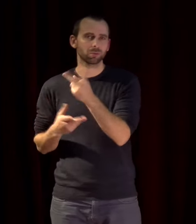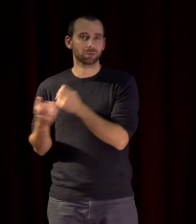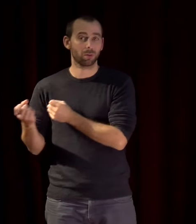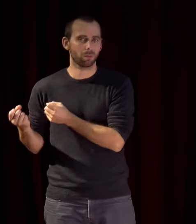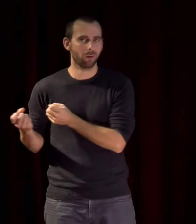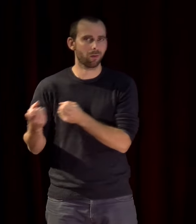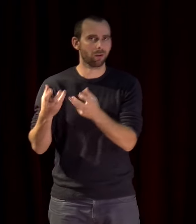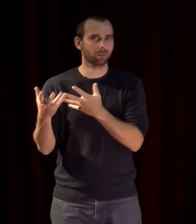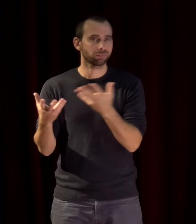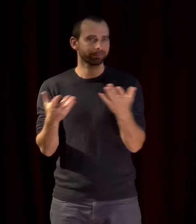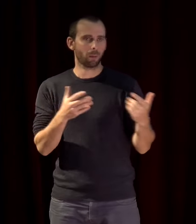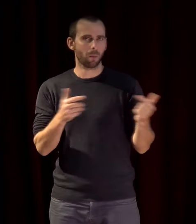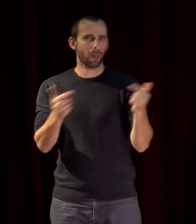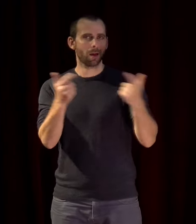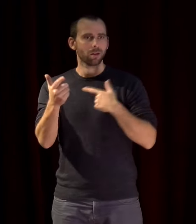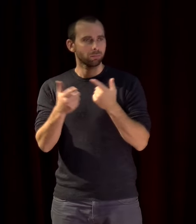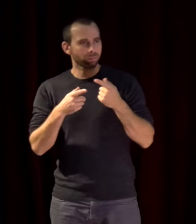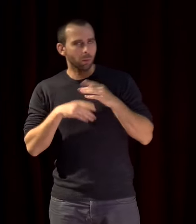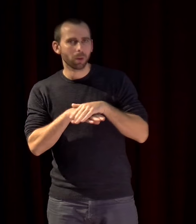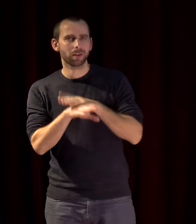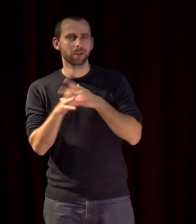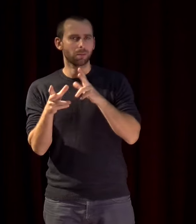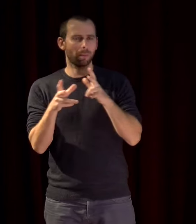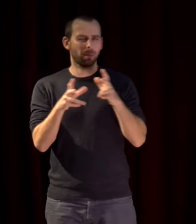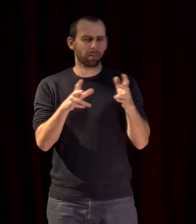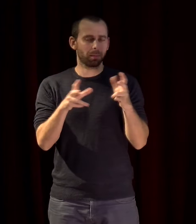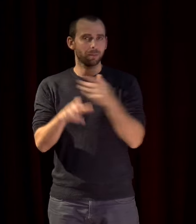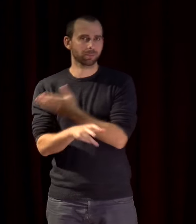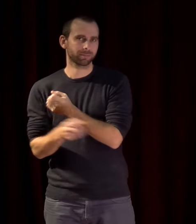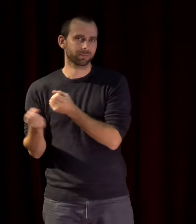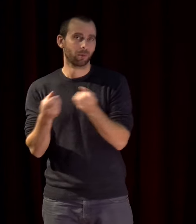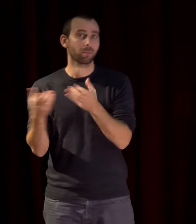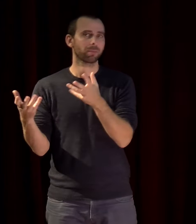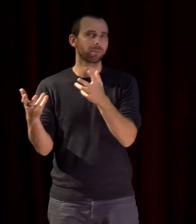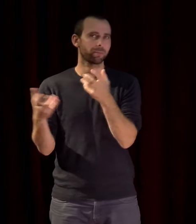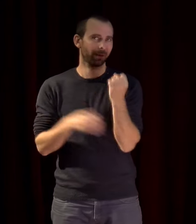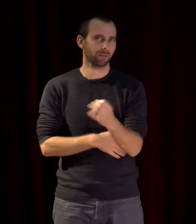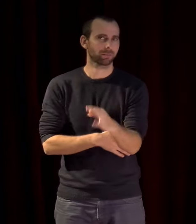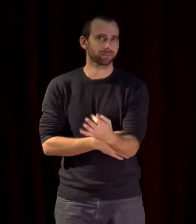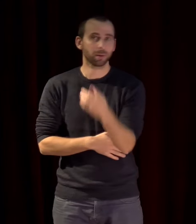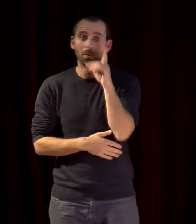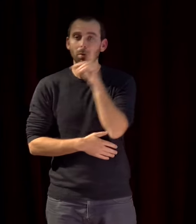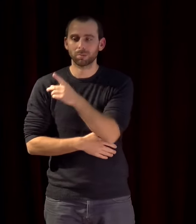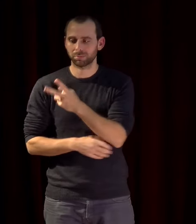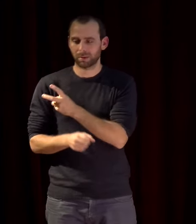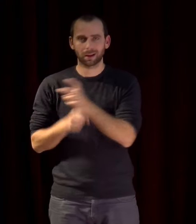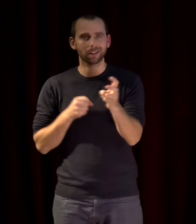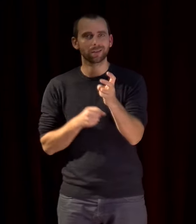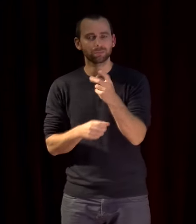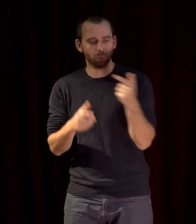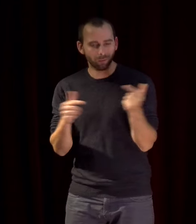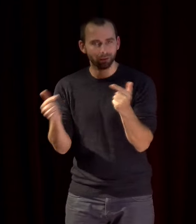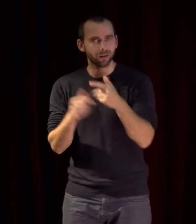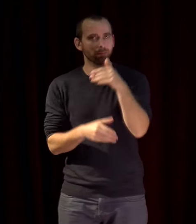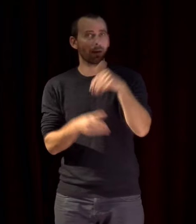en termes d'instabilité politique puisqu'il accroît indirectement les risques de conflits internes à